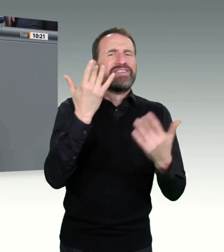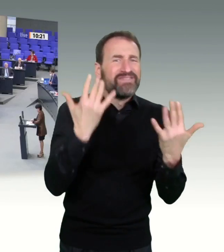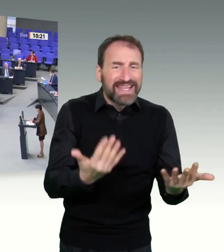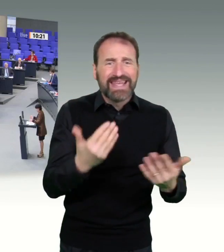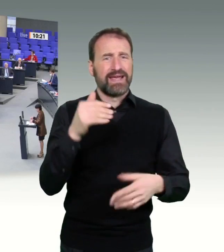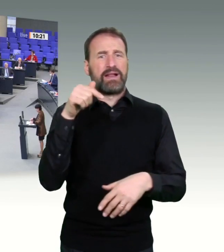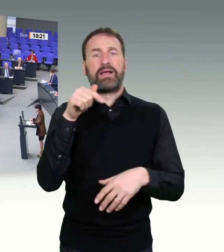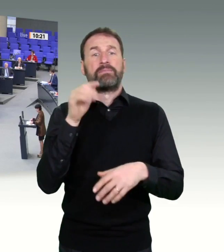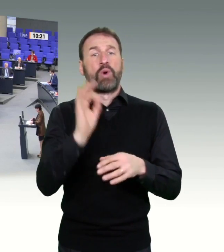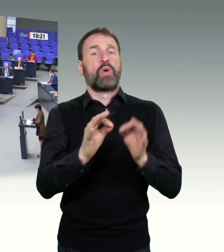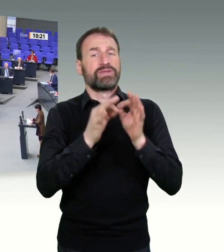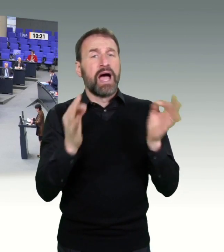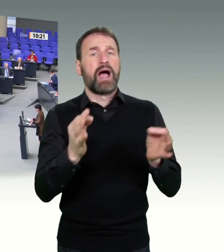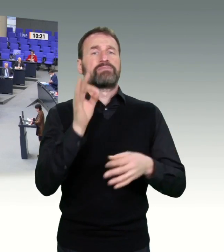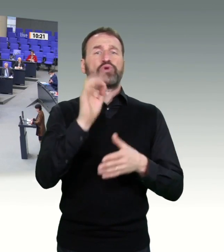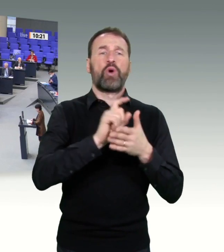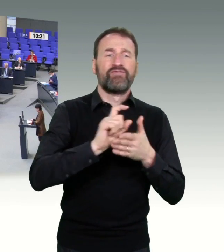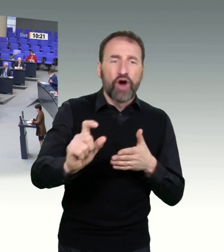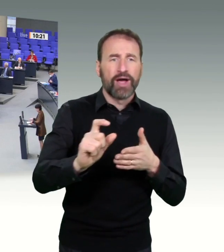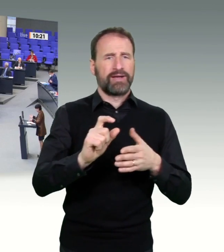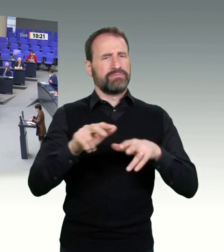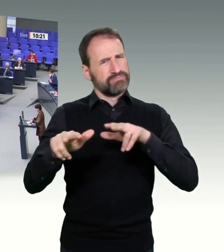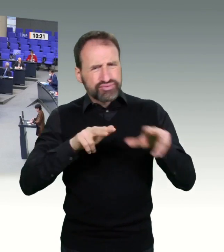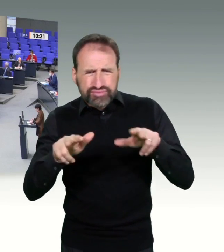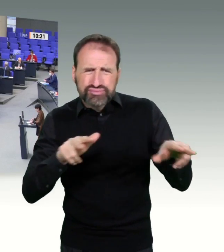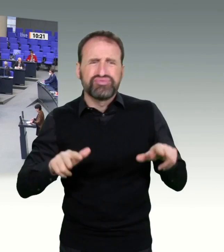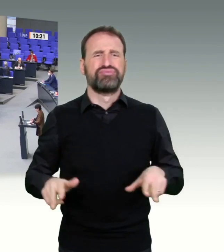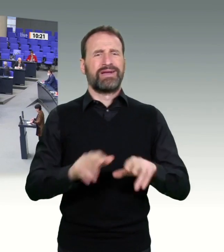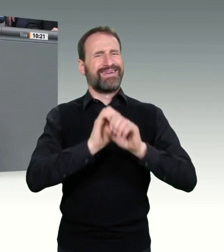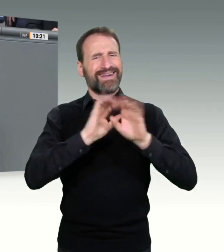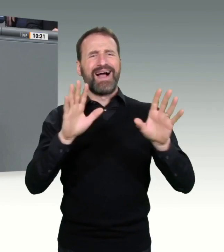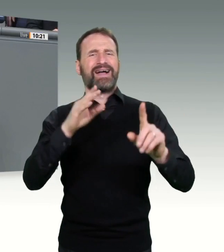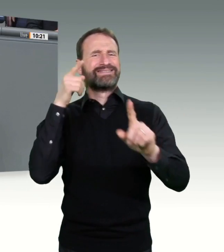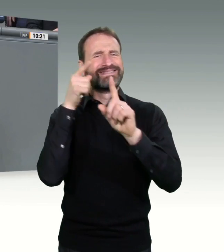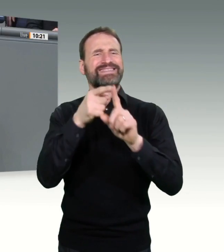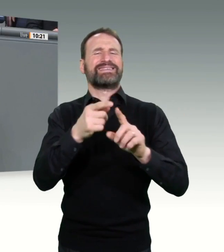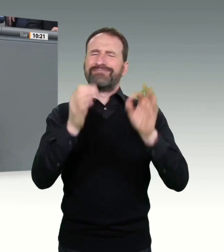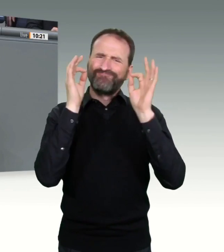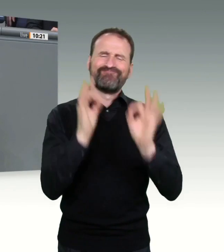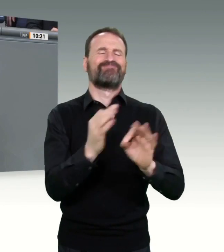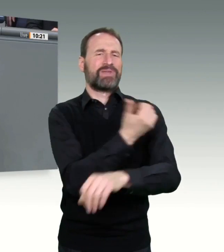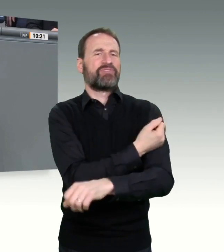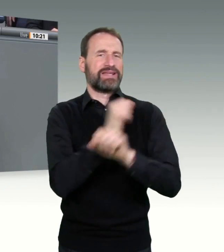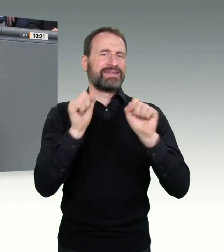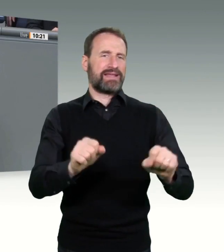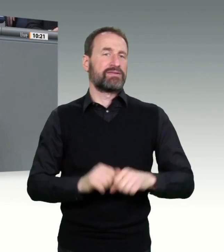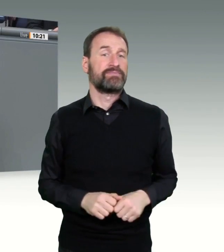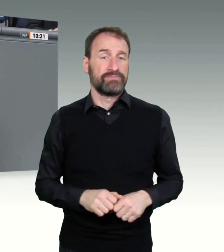Aber die Bundesregierung hat mal wieder geschlafen. Bayern zum Beispiel arbeitet an einer eigenen digitalen Lösung.